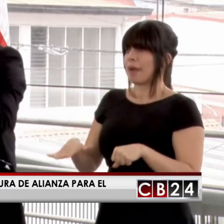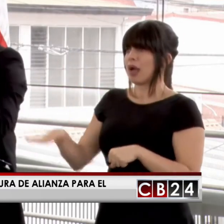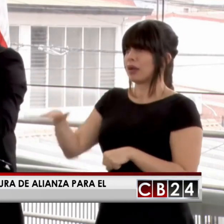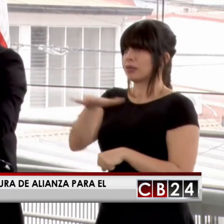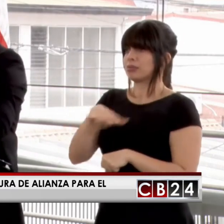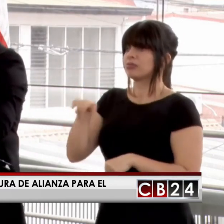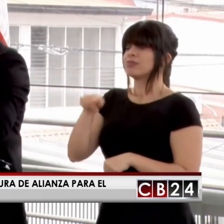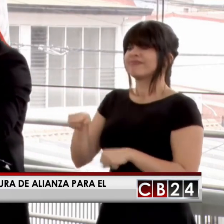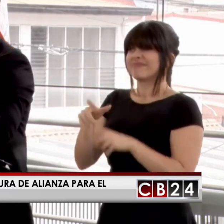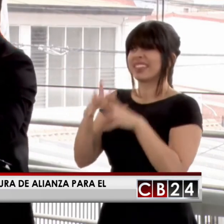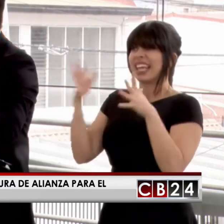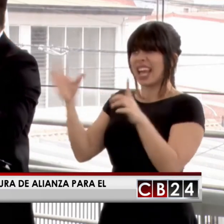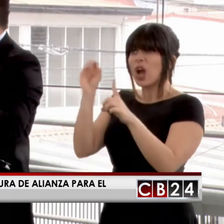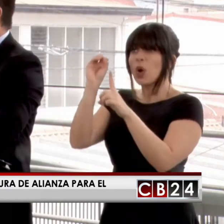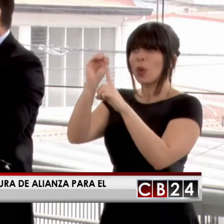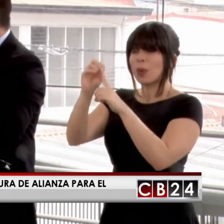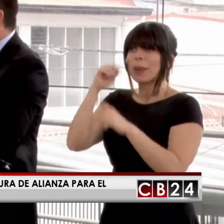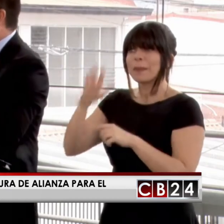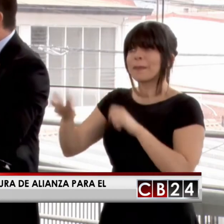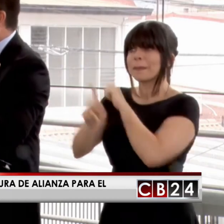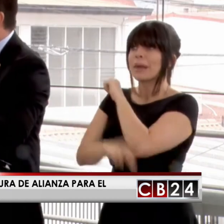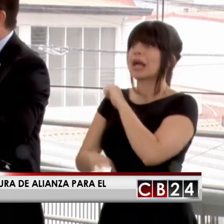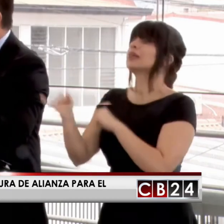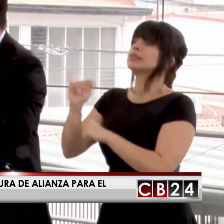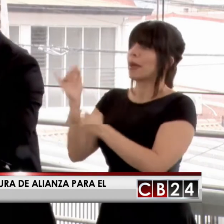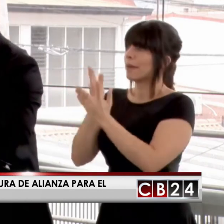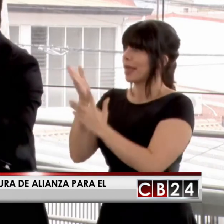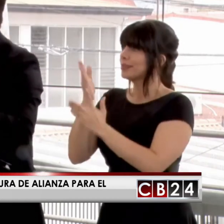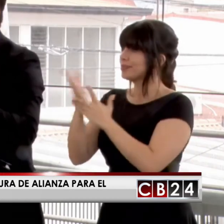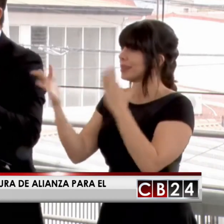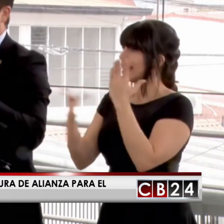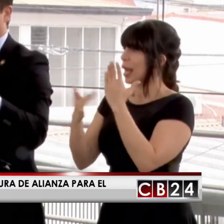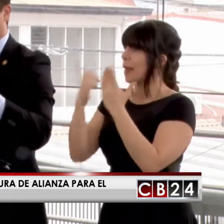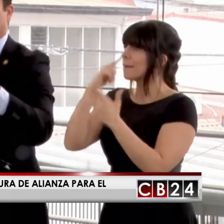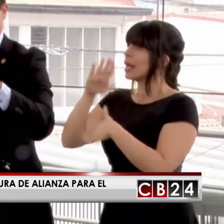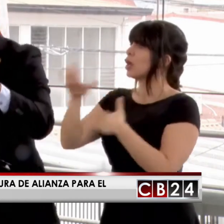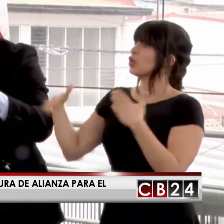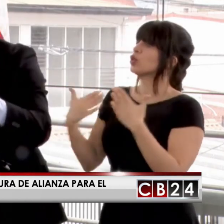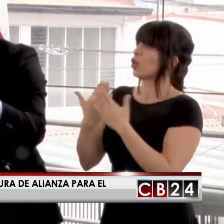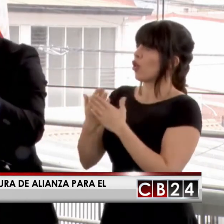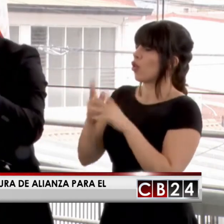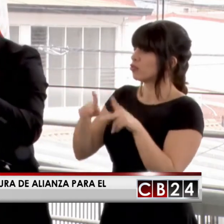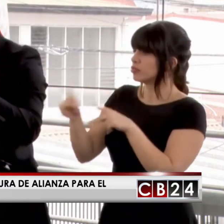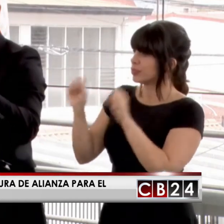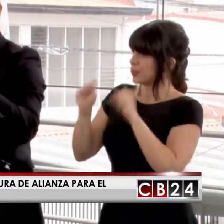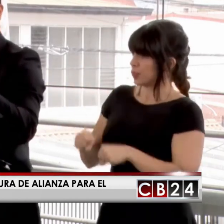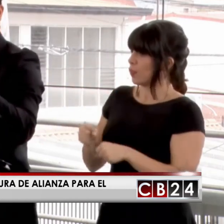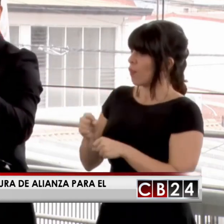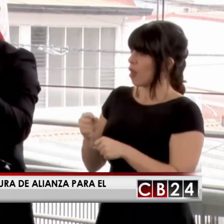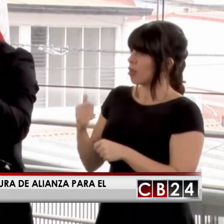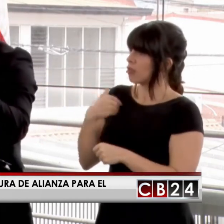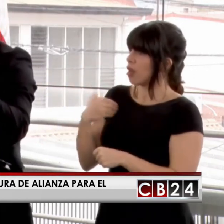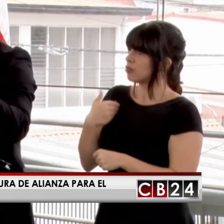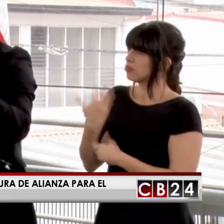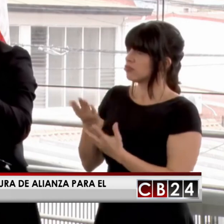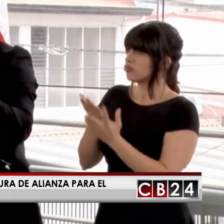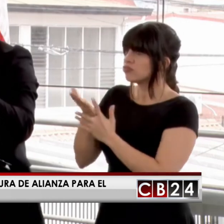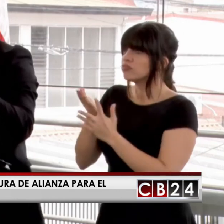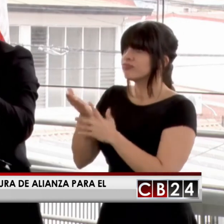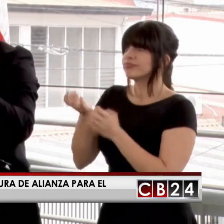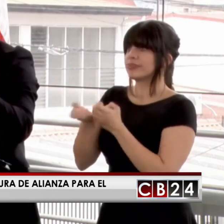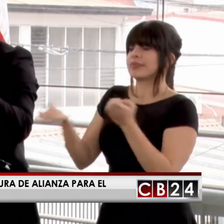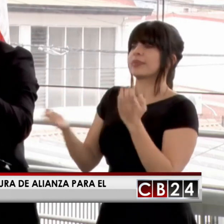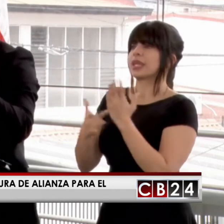Y eso es un gran objetivo país. También el acceso a la tecnología para que todas y todos tengamos la